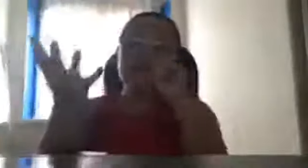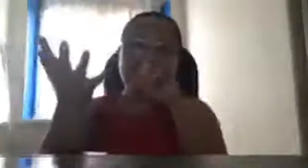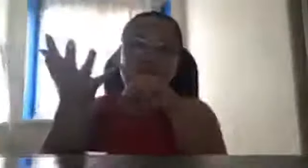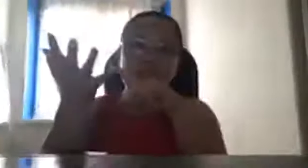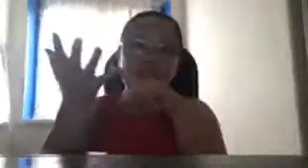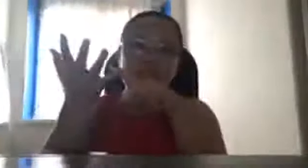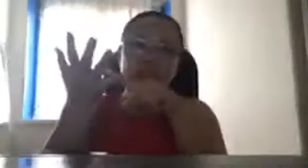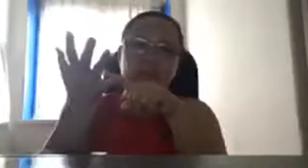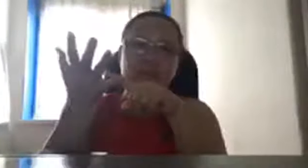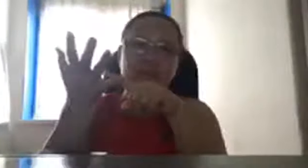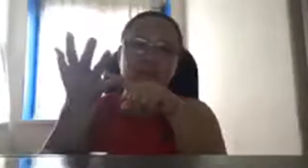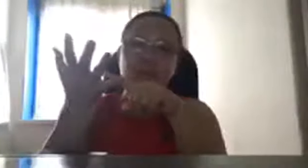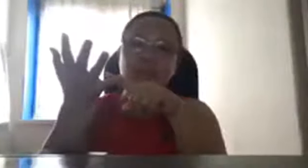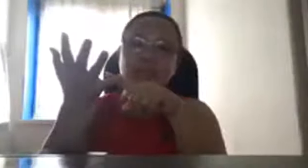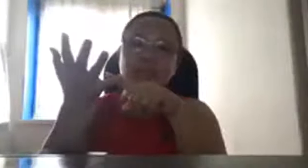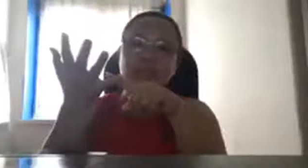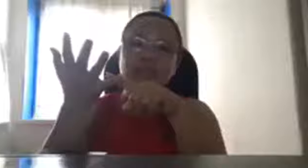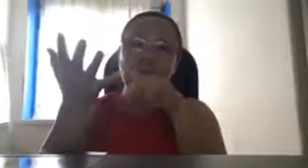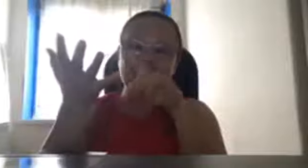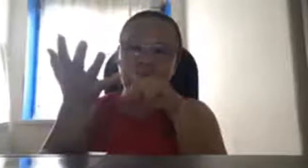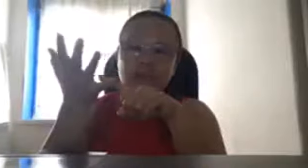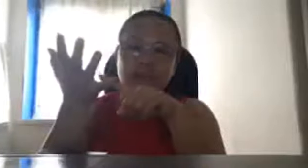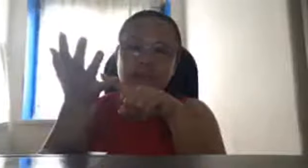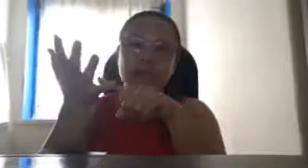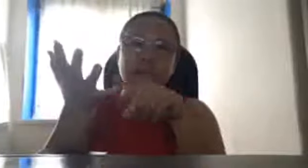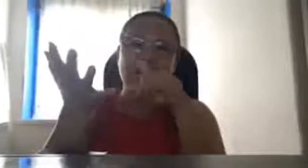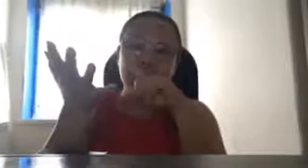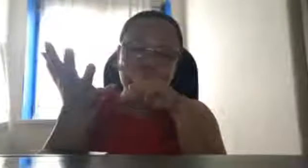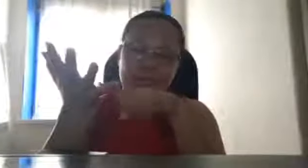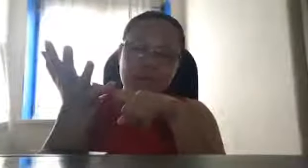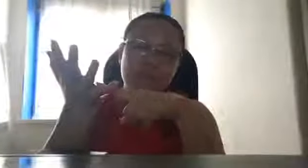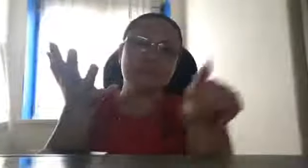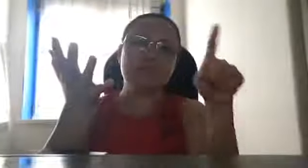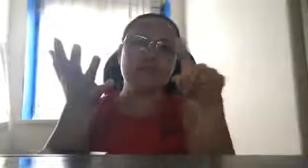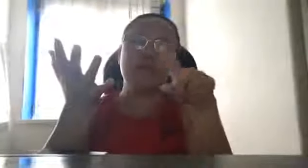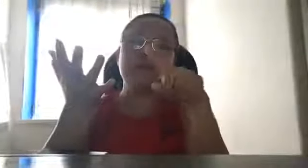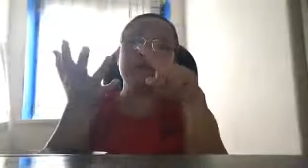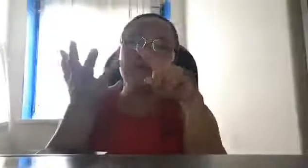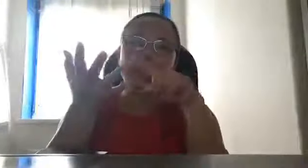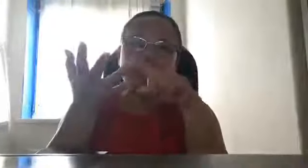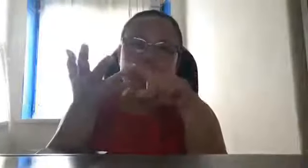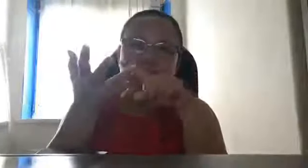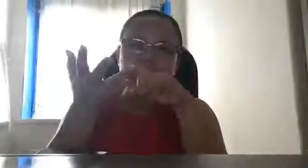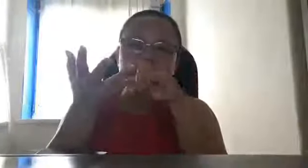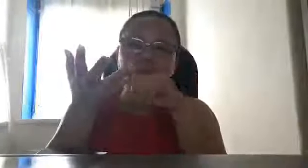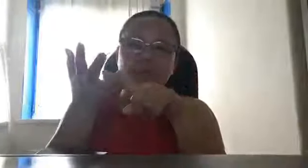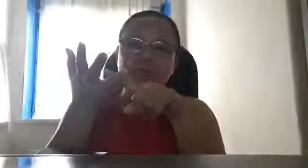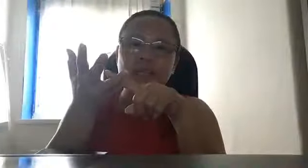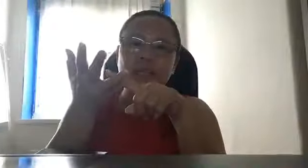tanggalin niyang mga nagkukunyaring nasa goberno, mga NP naman sila, tanggalin niyang kunyari,